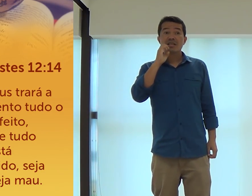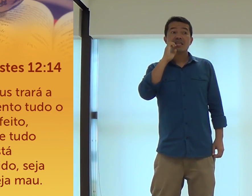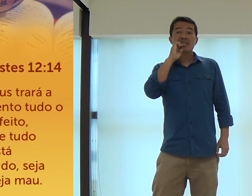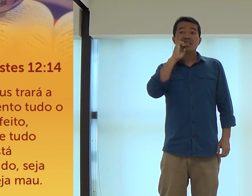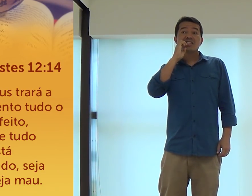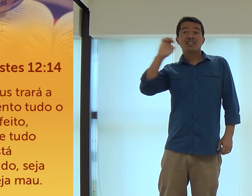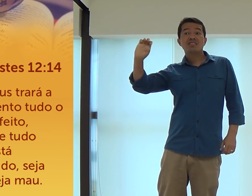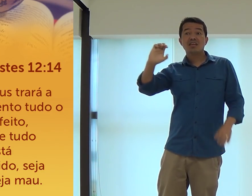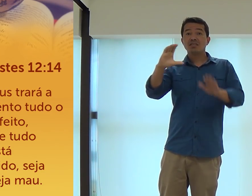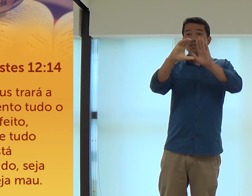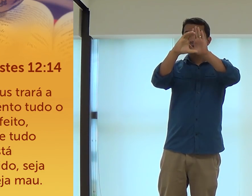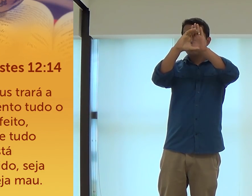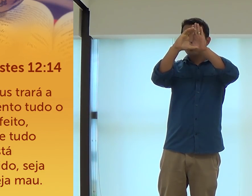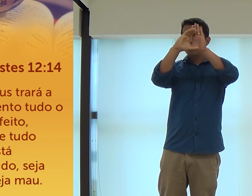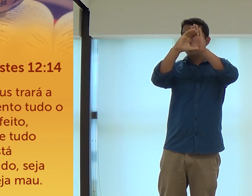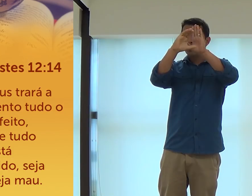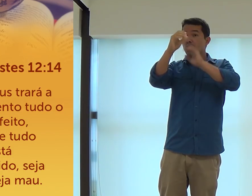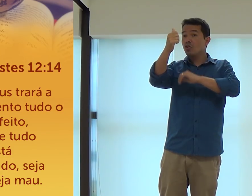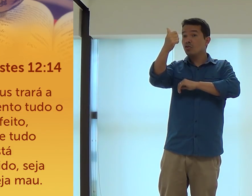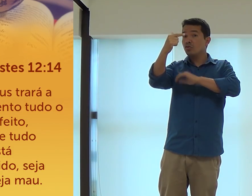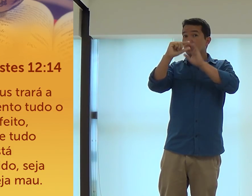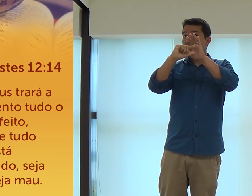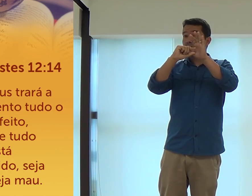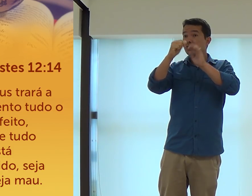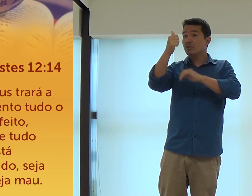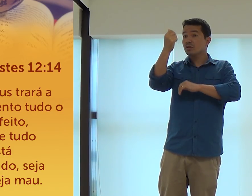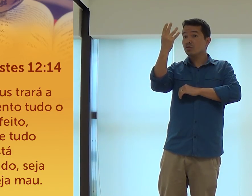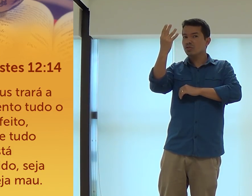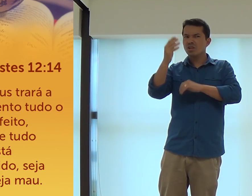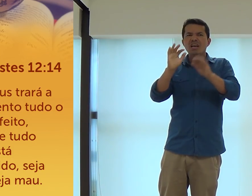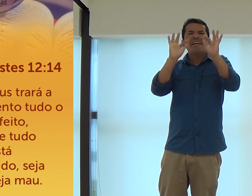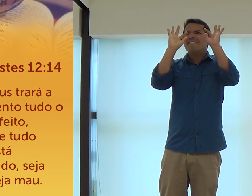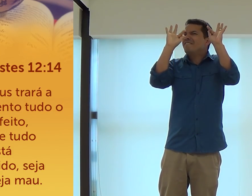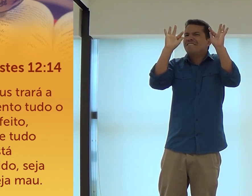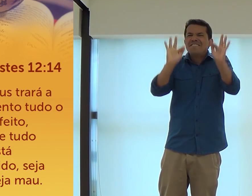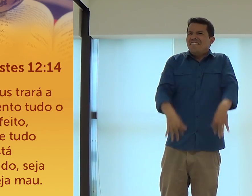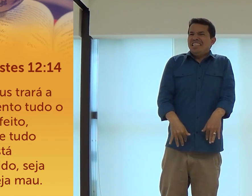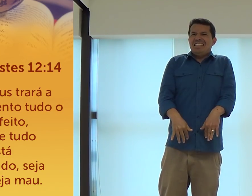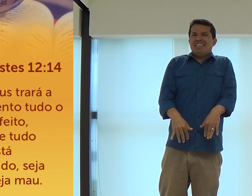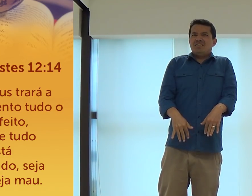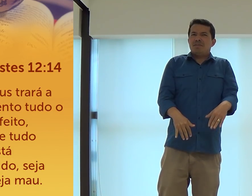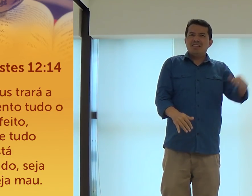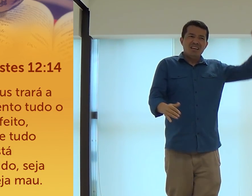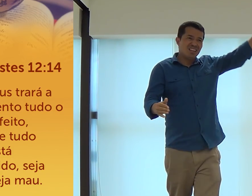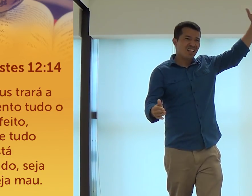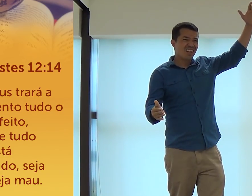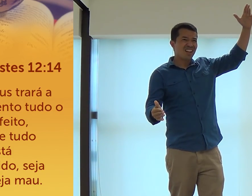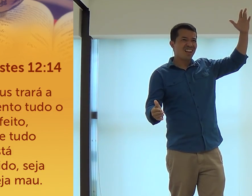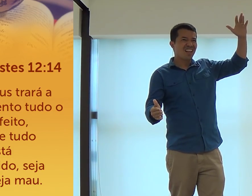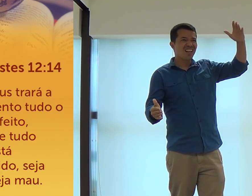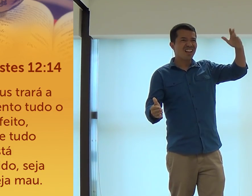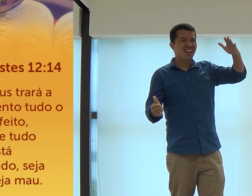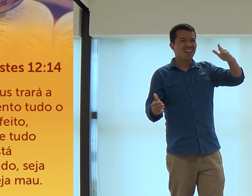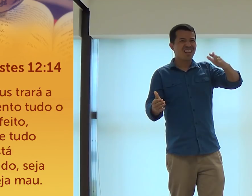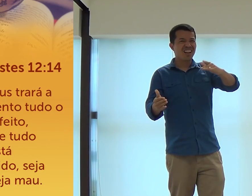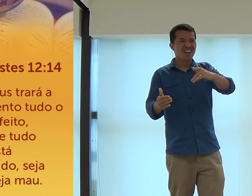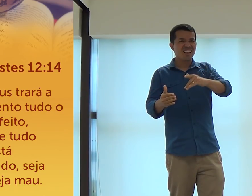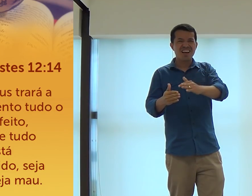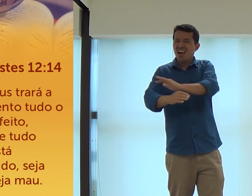Então, é Eclesiastes, capítulo 12, versículo 14. É praticamente o final ali